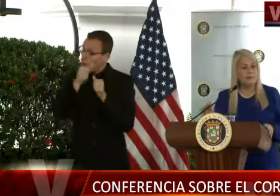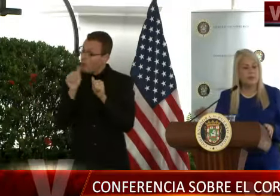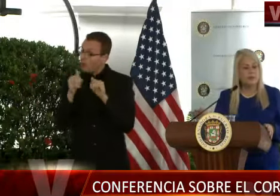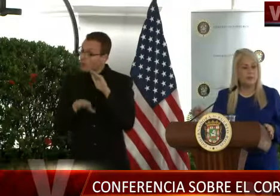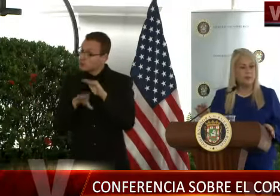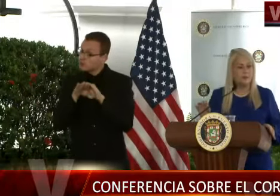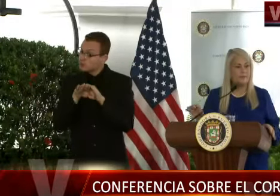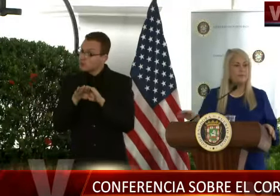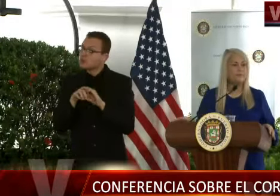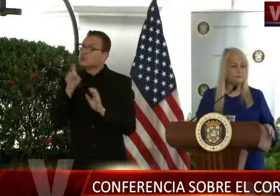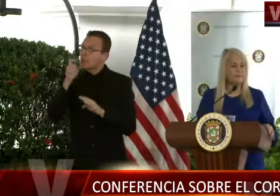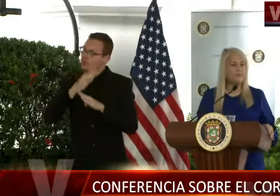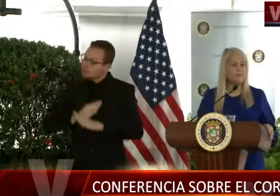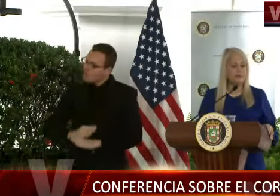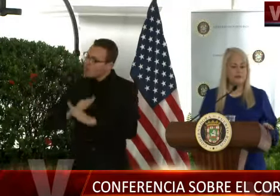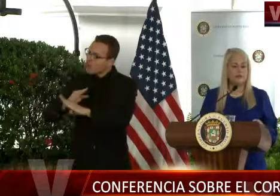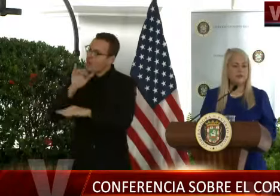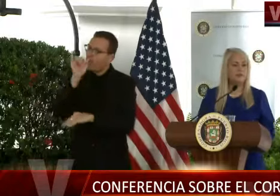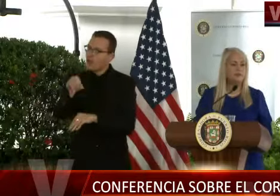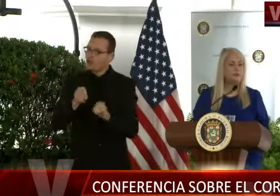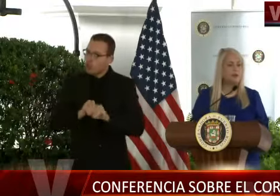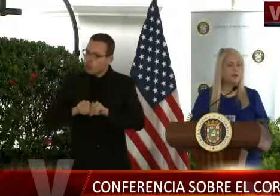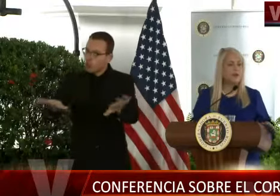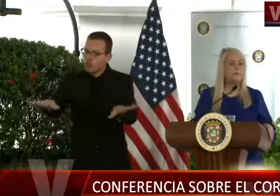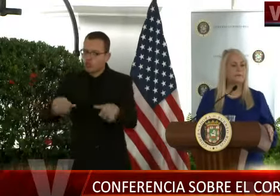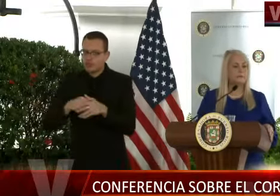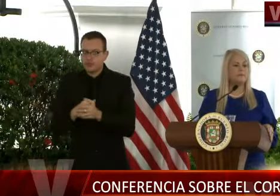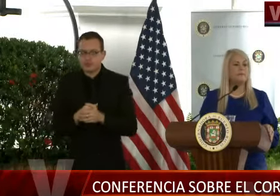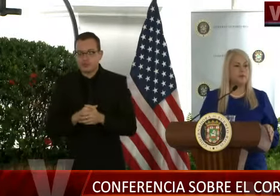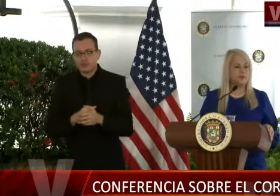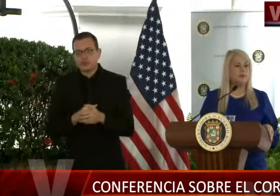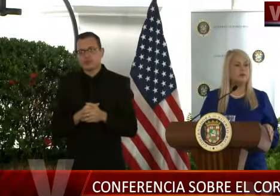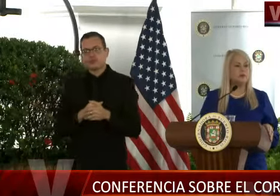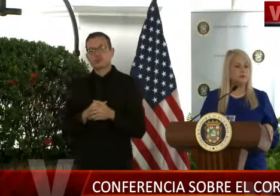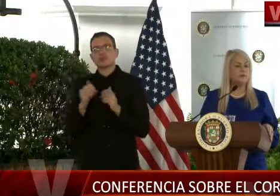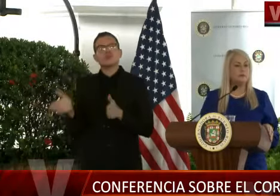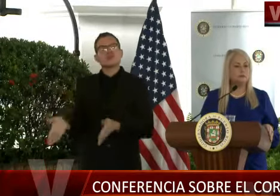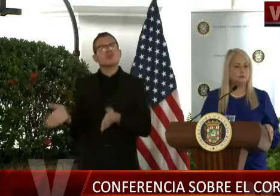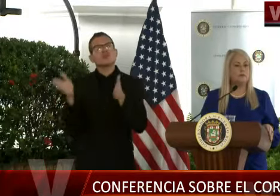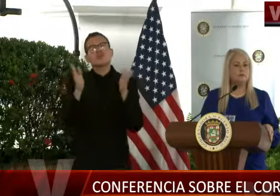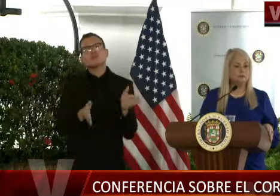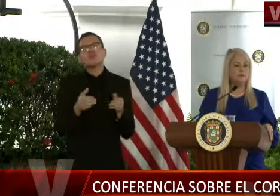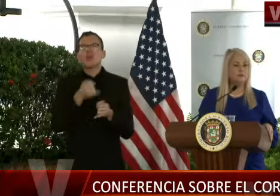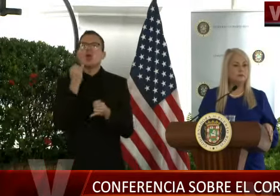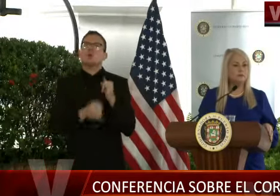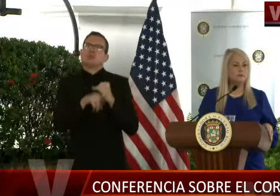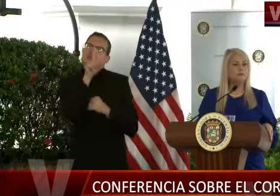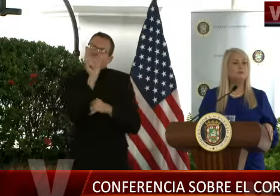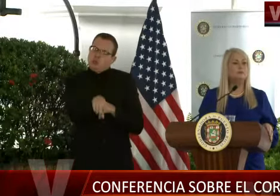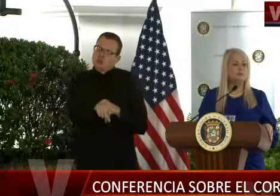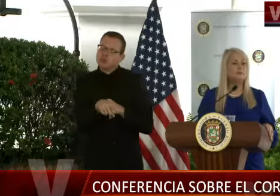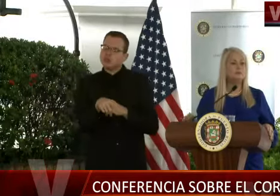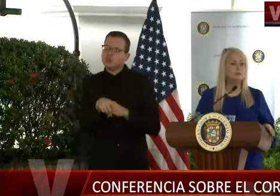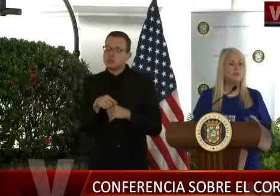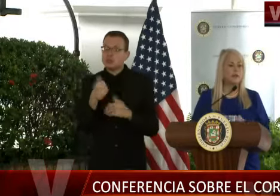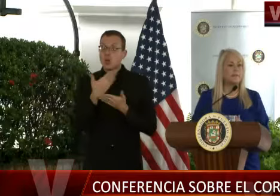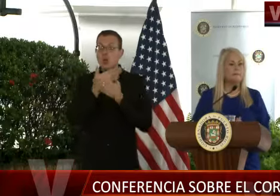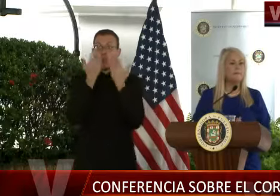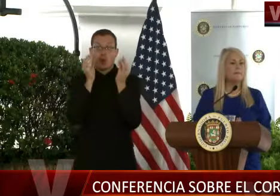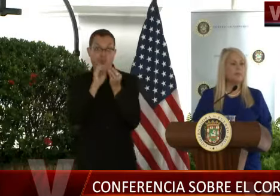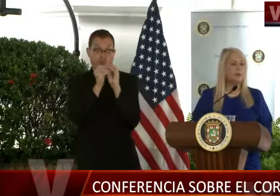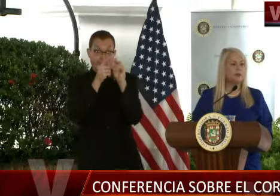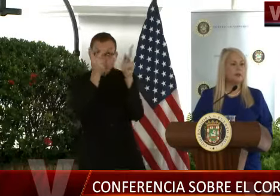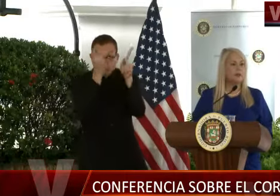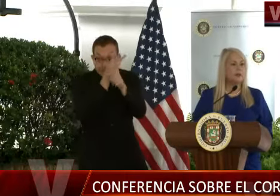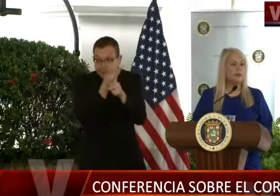Bueno, gobernador, y por último, no teniendo entonces un estudio de prevalencia, no teniendo la data, muy comprensible lo que nos